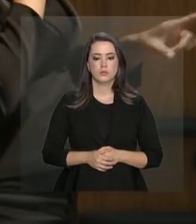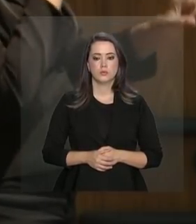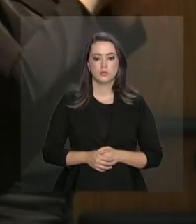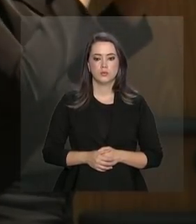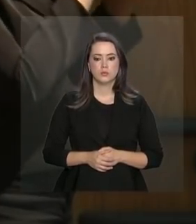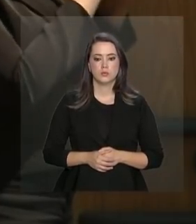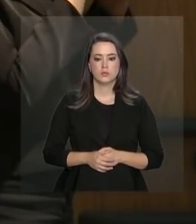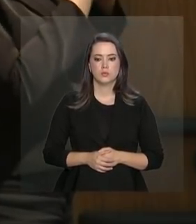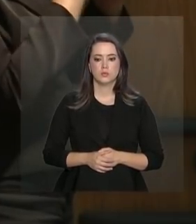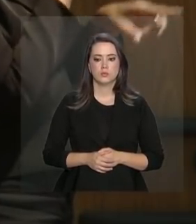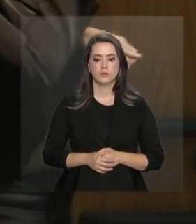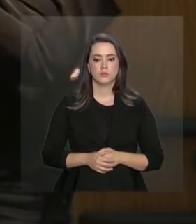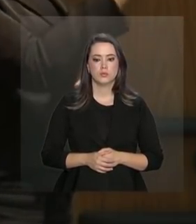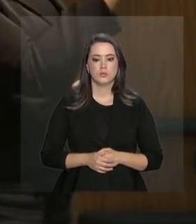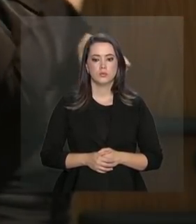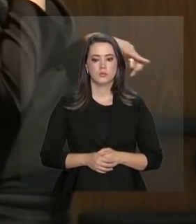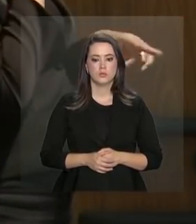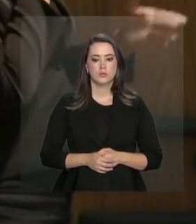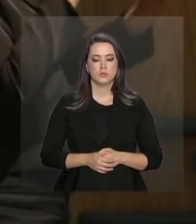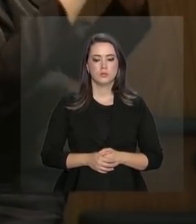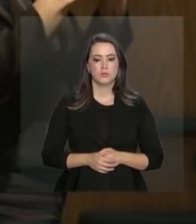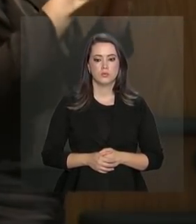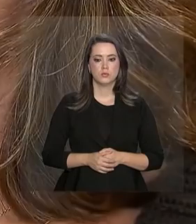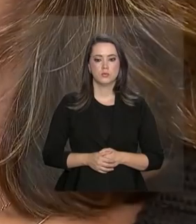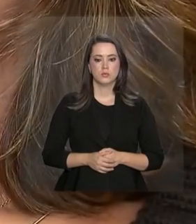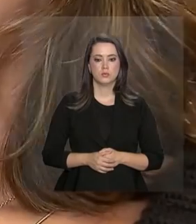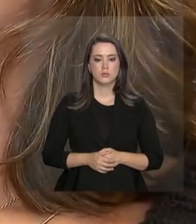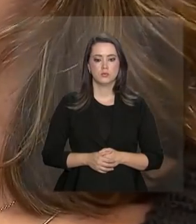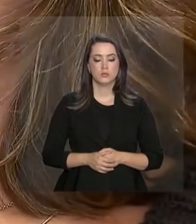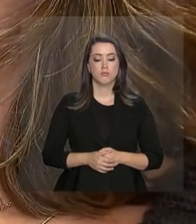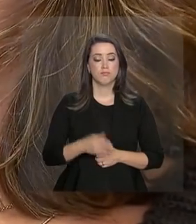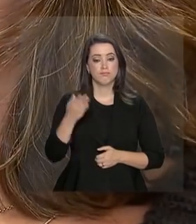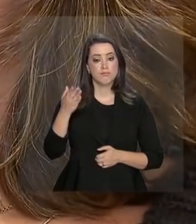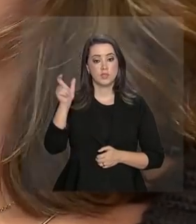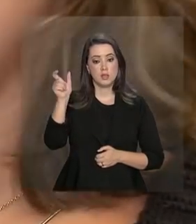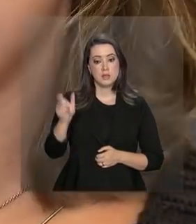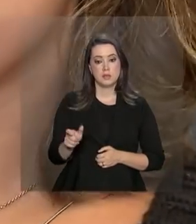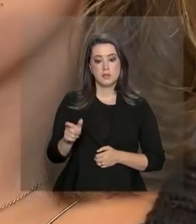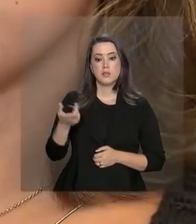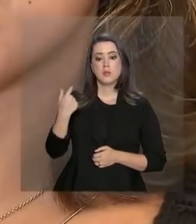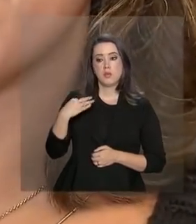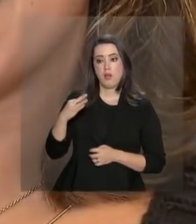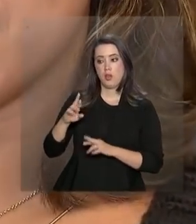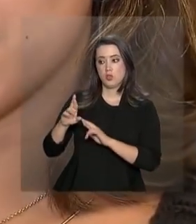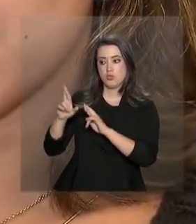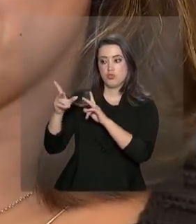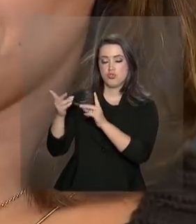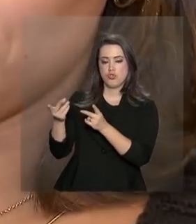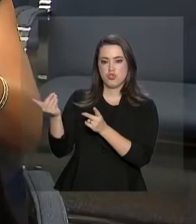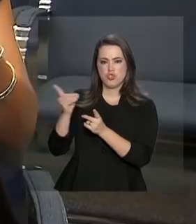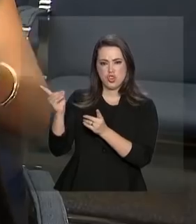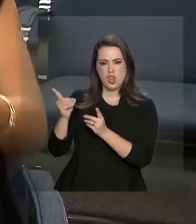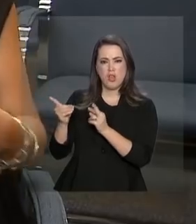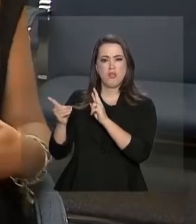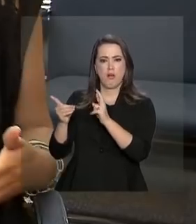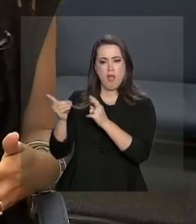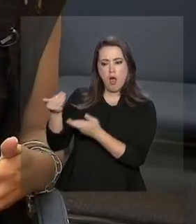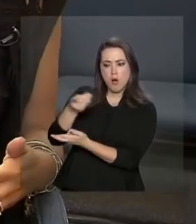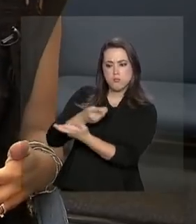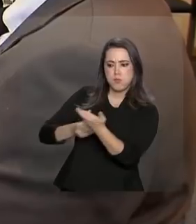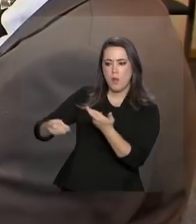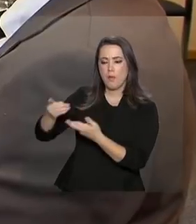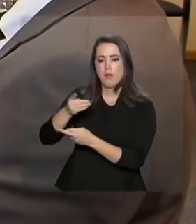ali na frente também, porque nós temos um compromisso com as futuras gerações. Para essa estrategista de câmbio de um banco de investimentos, se